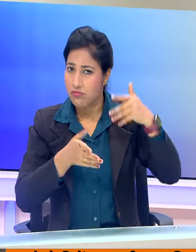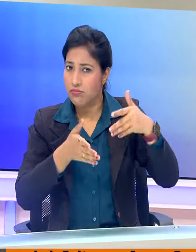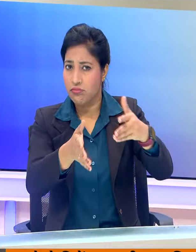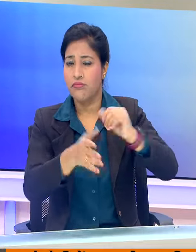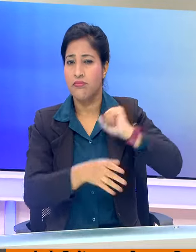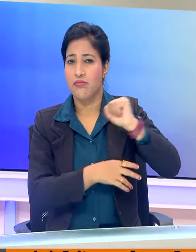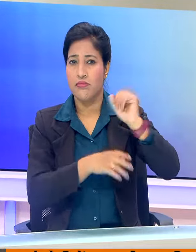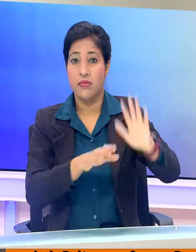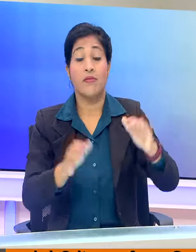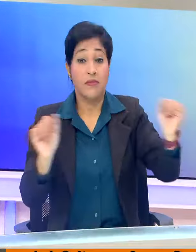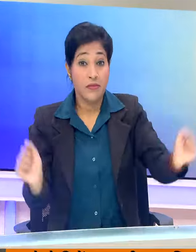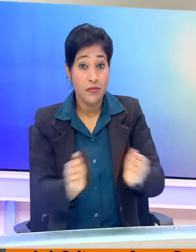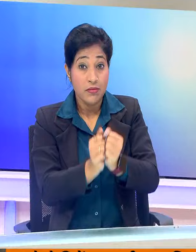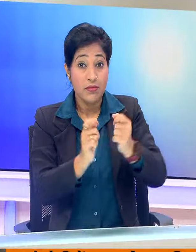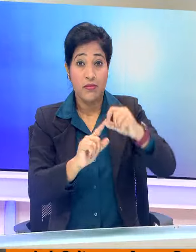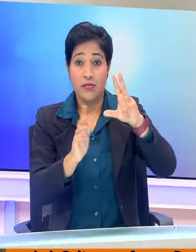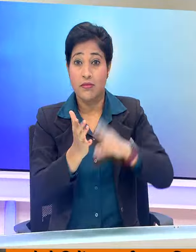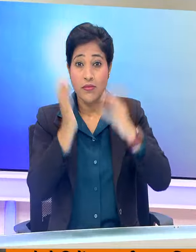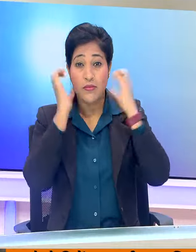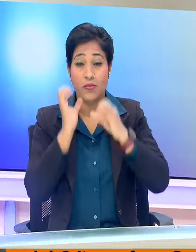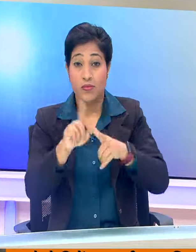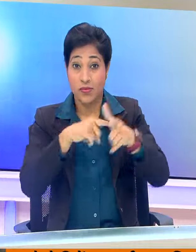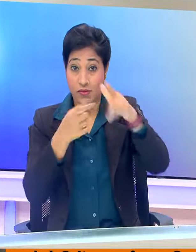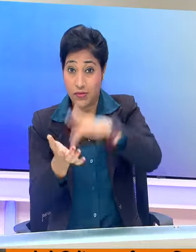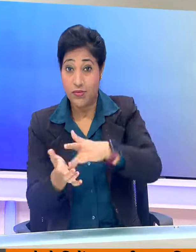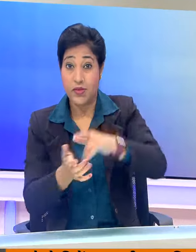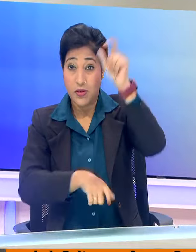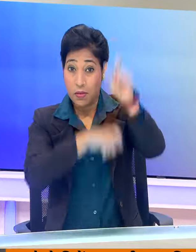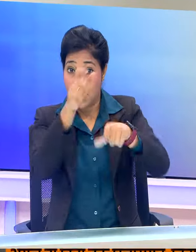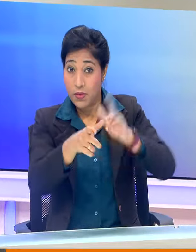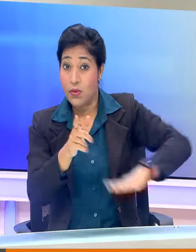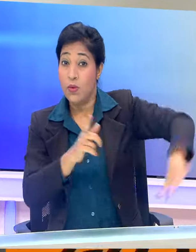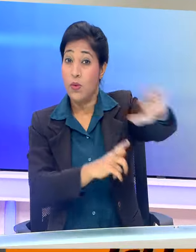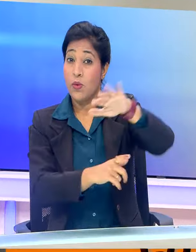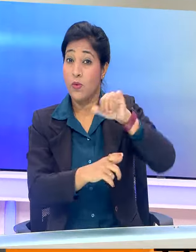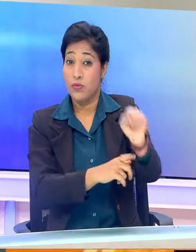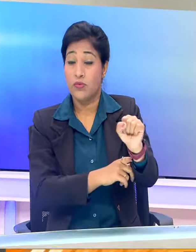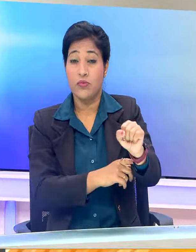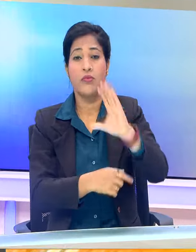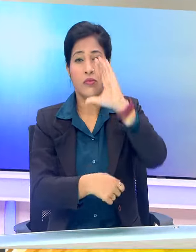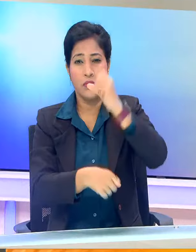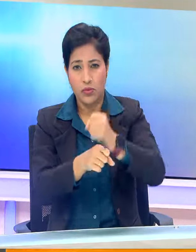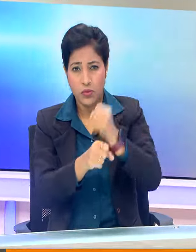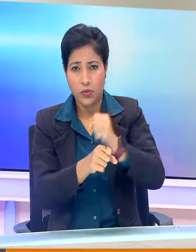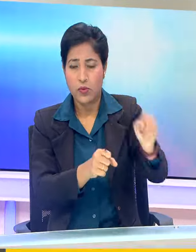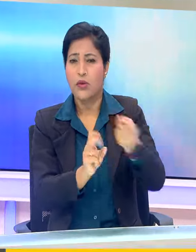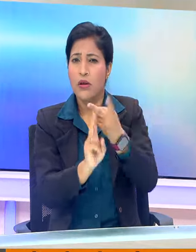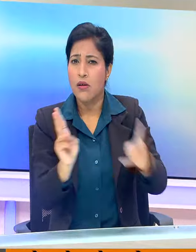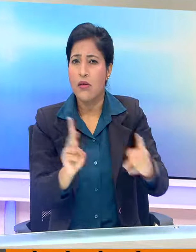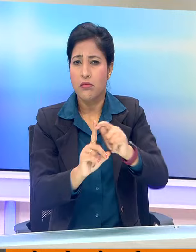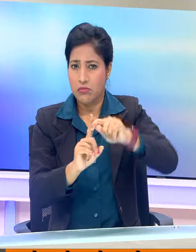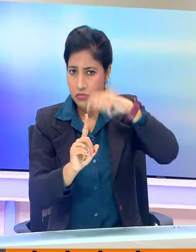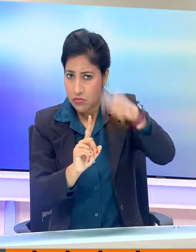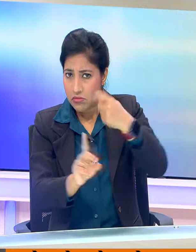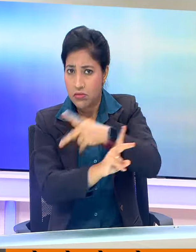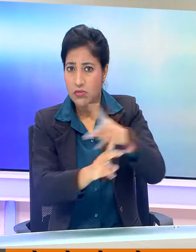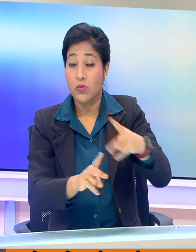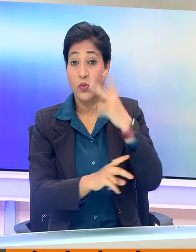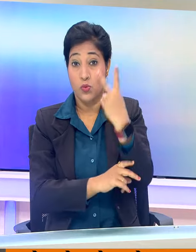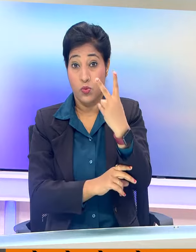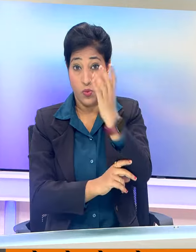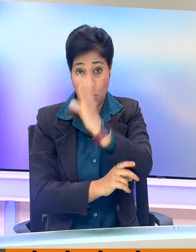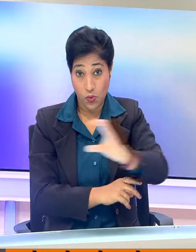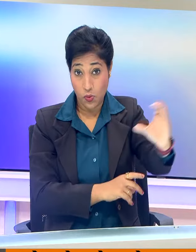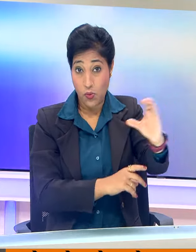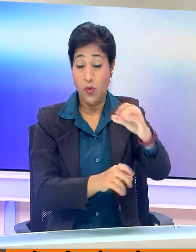साथी प्रधानमंत्री नरेंद्र मोदी जमशेदपुर से देश्वासियों को केंद्र सरकार की कल्यार कारी योजनाओं के तहट दो